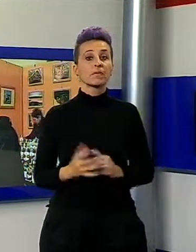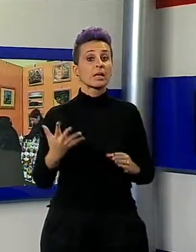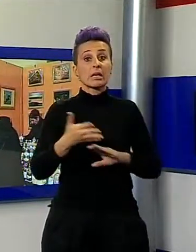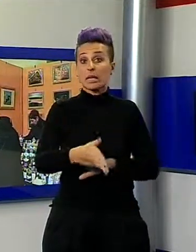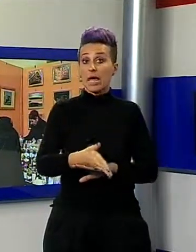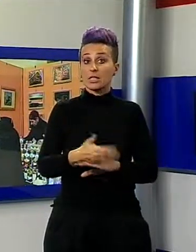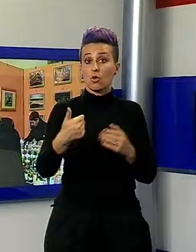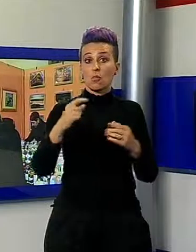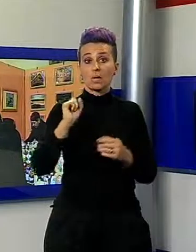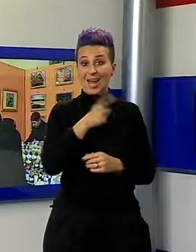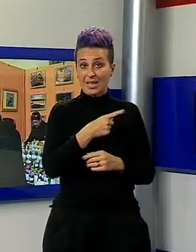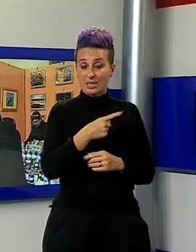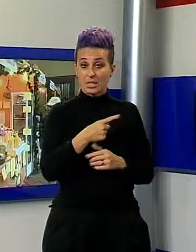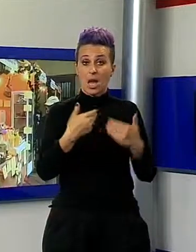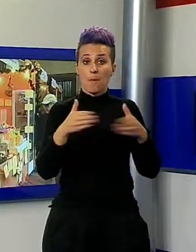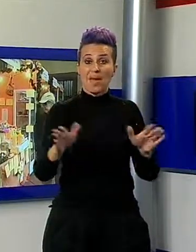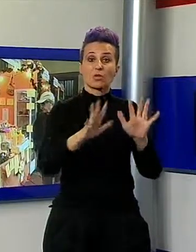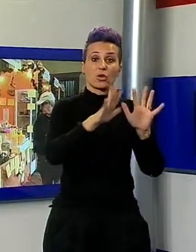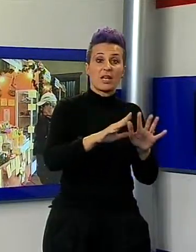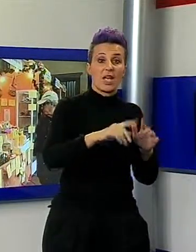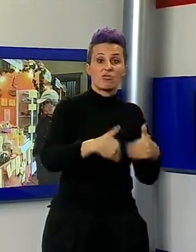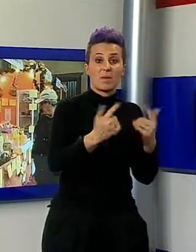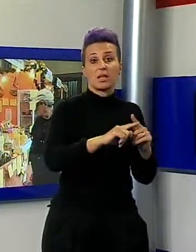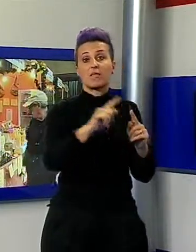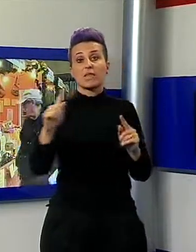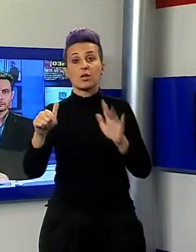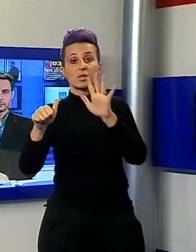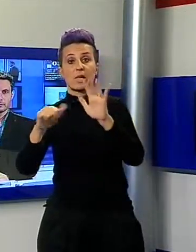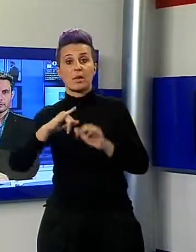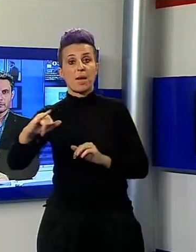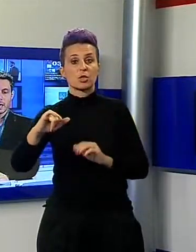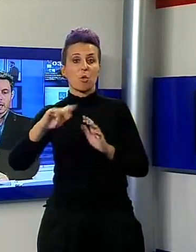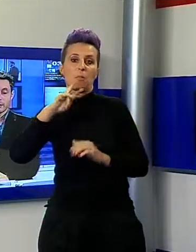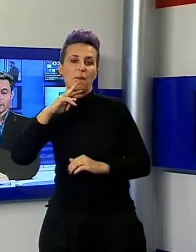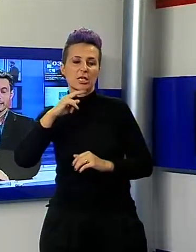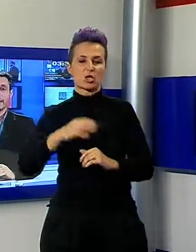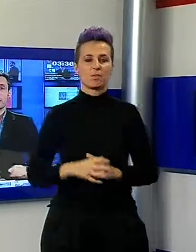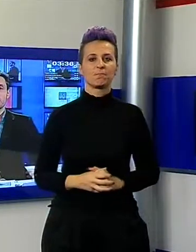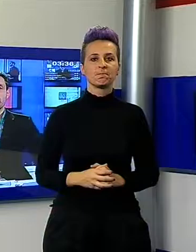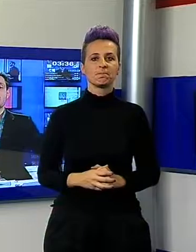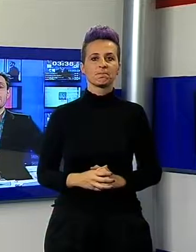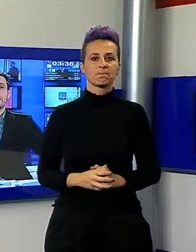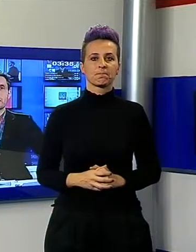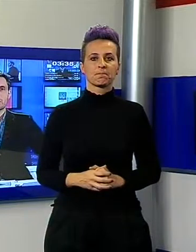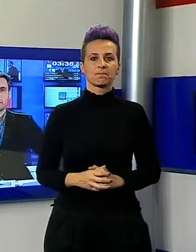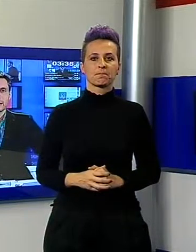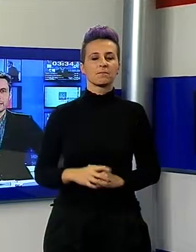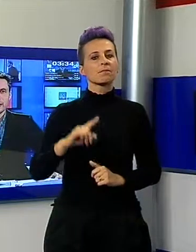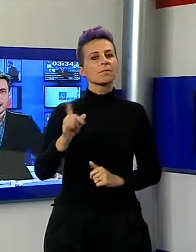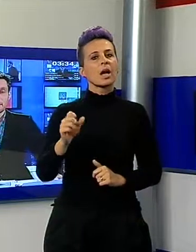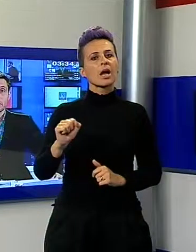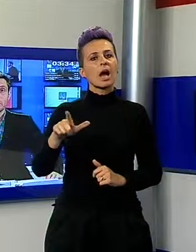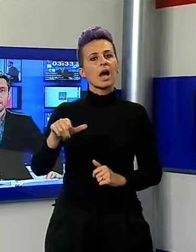rimangono aperte dalle 10 alle 19.30. E ora Gallicano dove i giovani sono